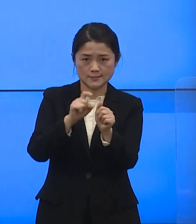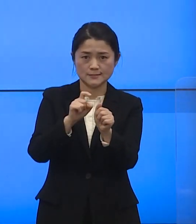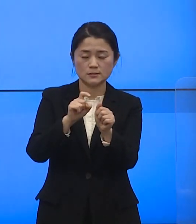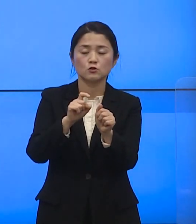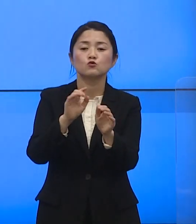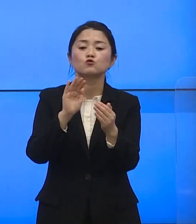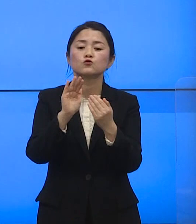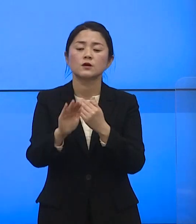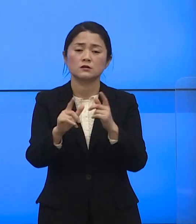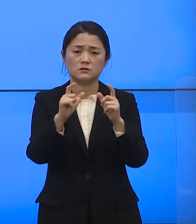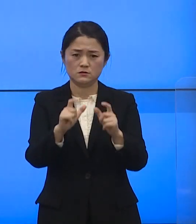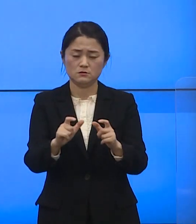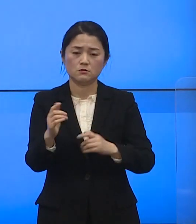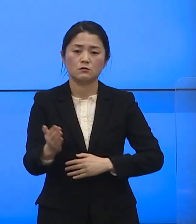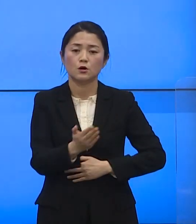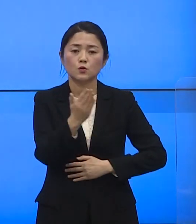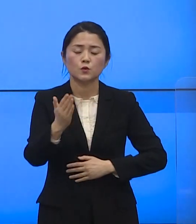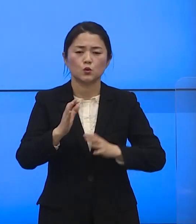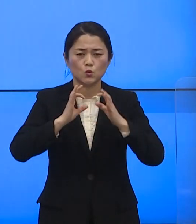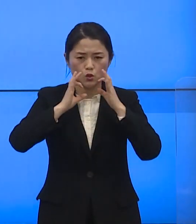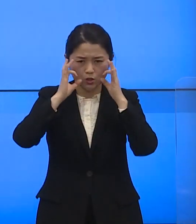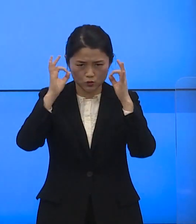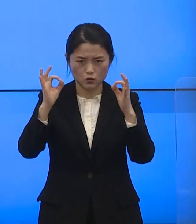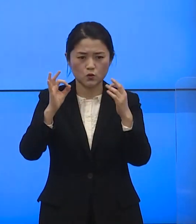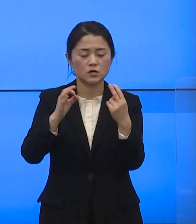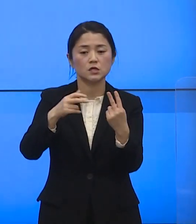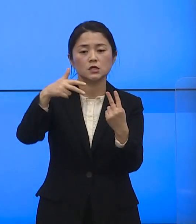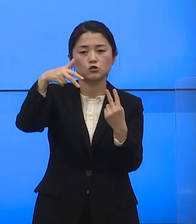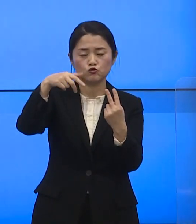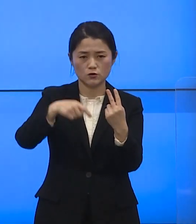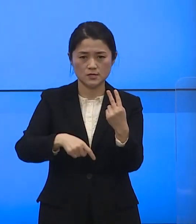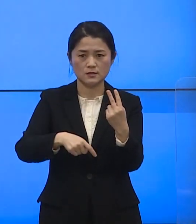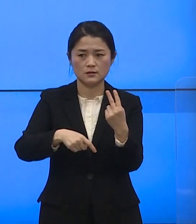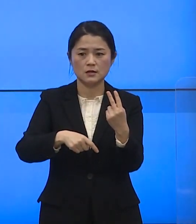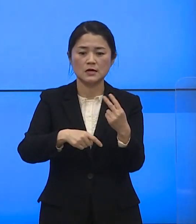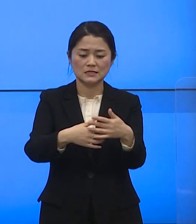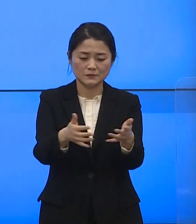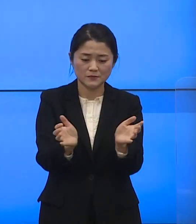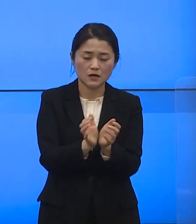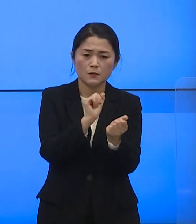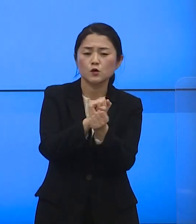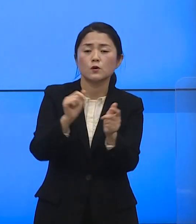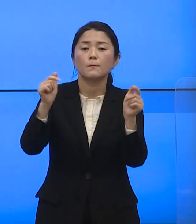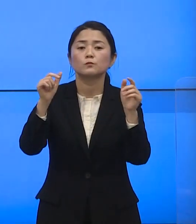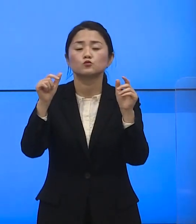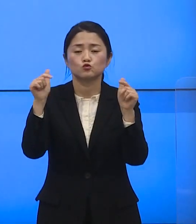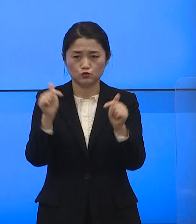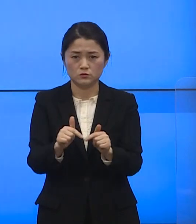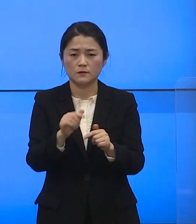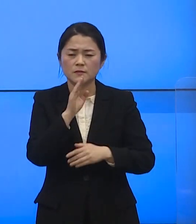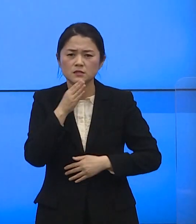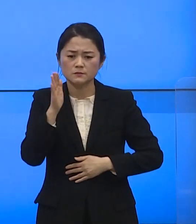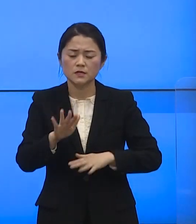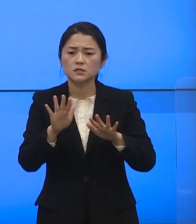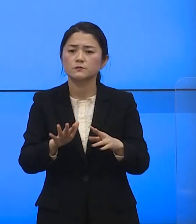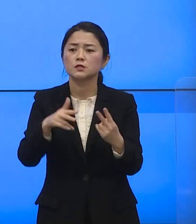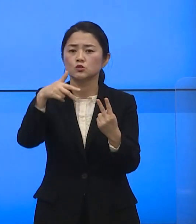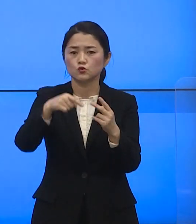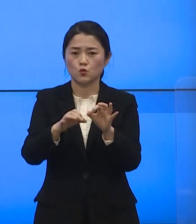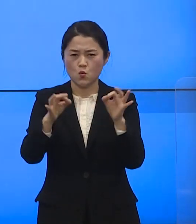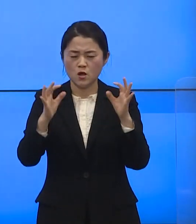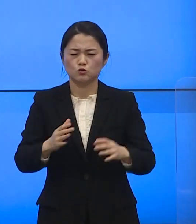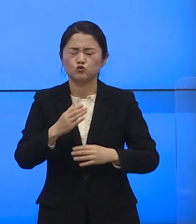국민 여러분의 노력으로 2주 안에 집단 감염은 멈췄습니다 앞으로 1주간이 중요한 시간이 될 것 같습니다